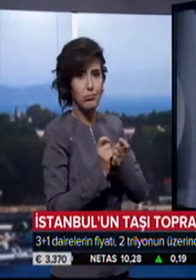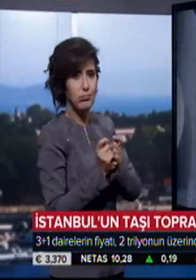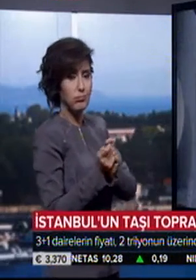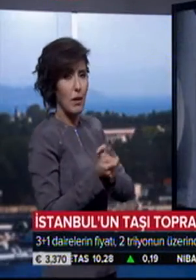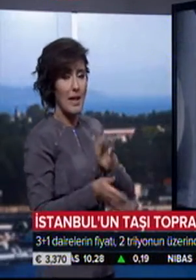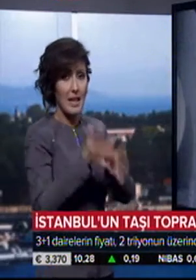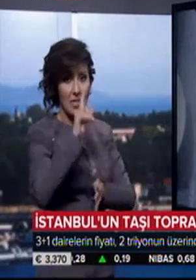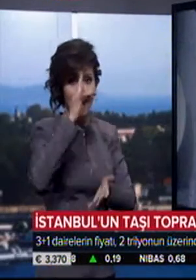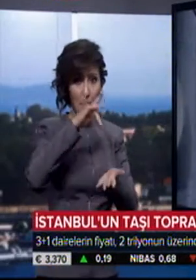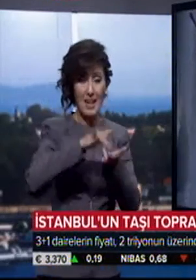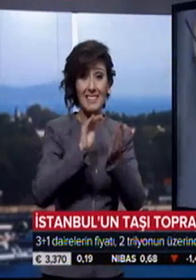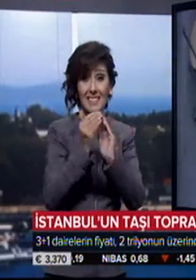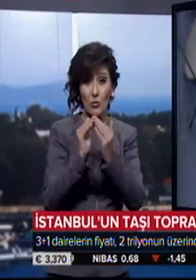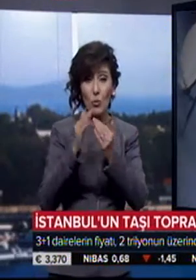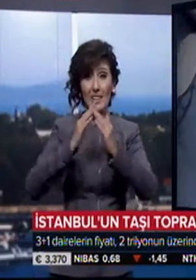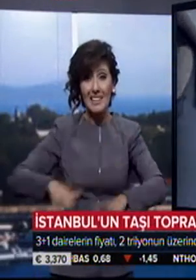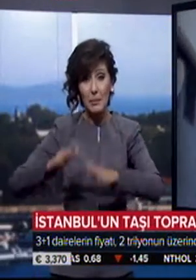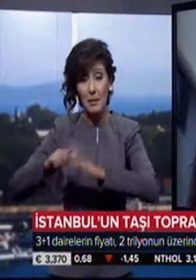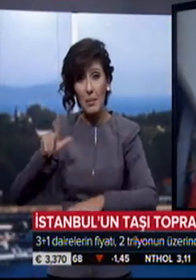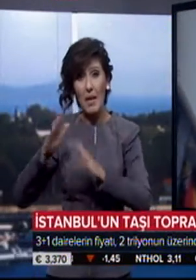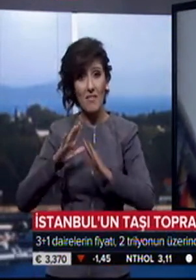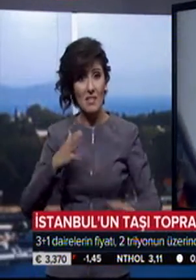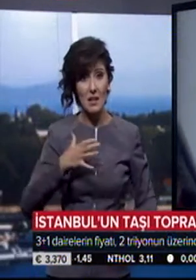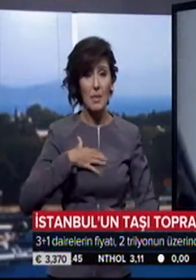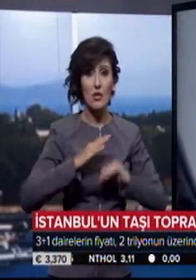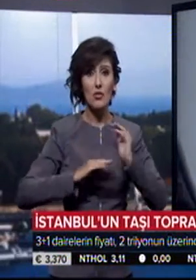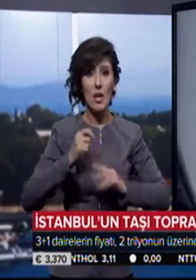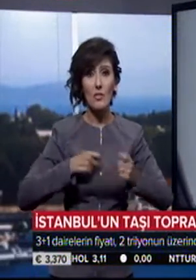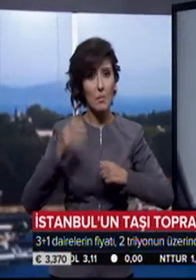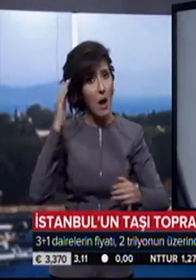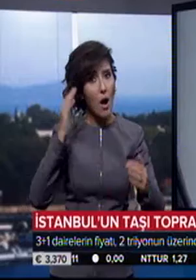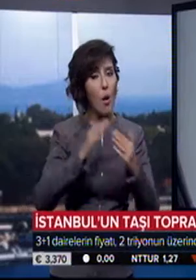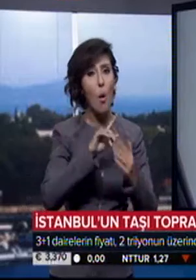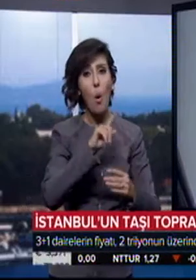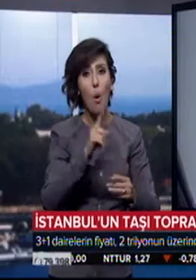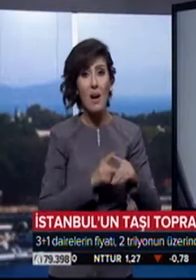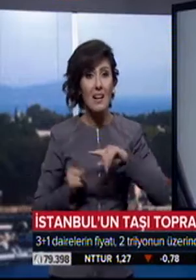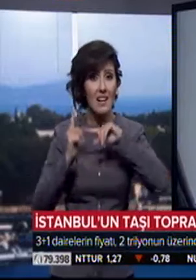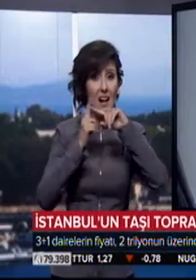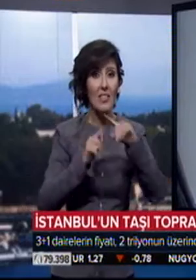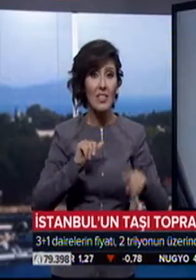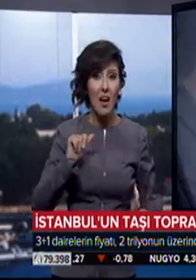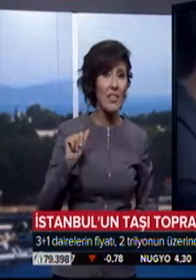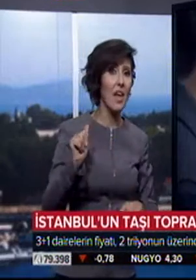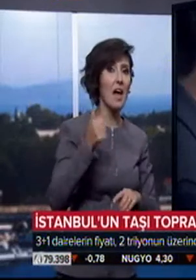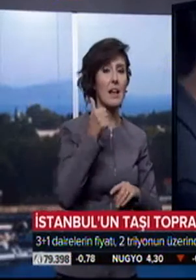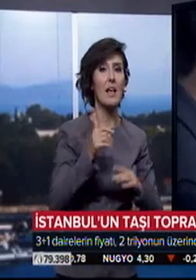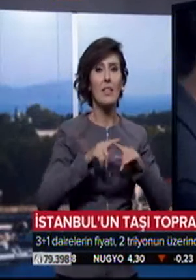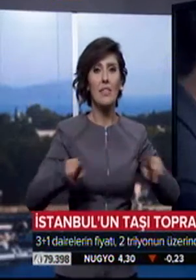Gece kondu ya da yıkım gerektiren evlerin sahipleri inşaat firmalarıyla anlaşıyor. 10 katı daha değerli daire sahibi oluyor. Kimine bir daire veriyor,